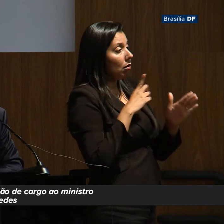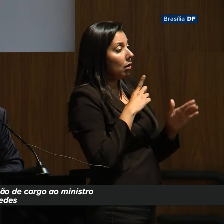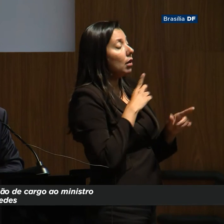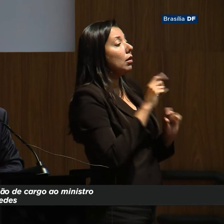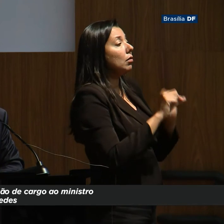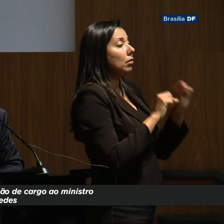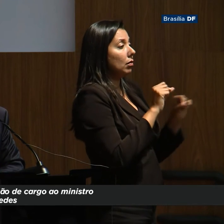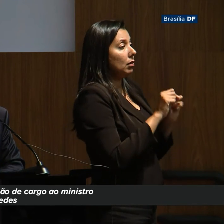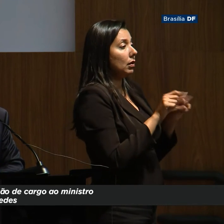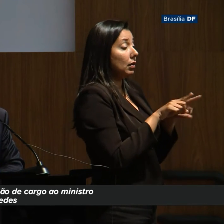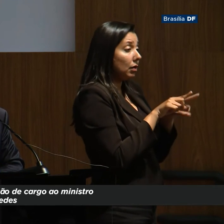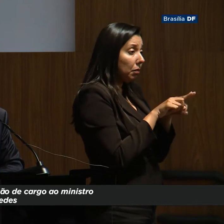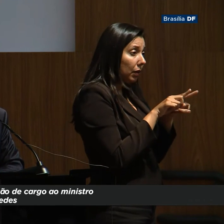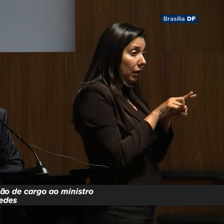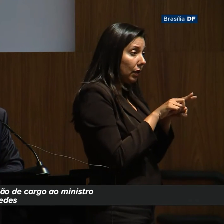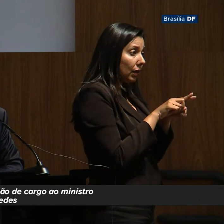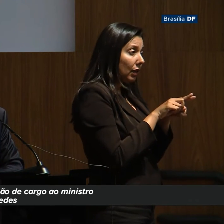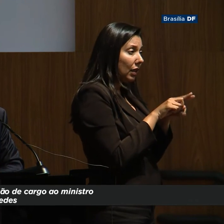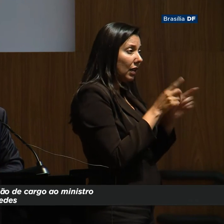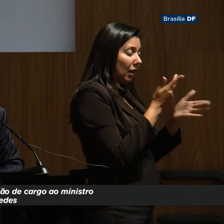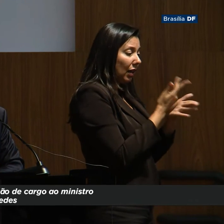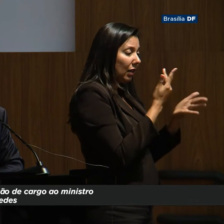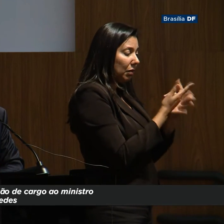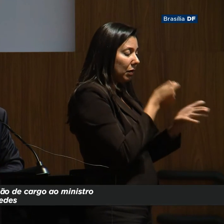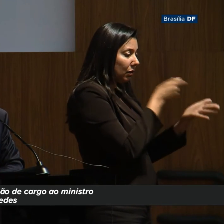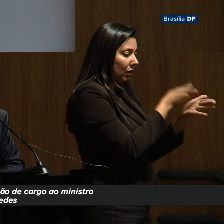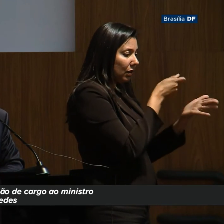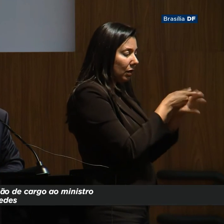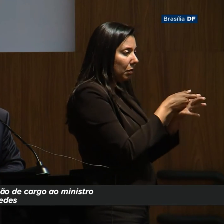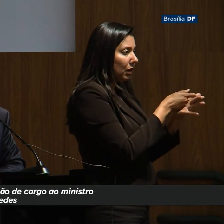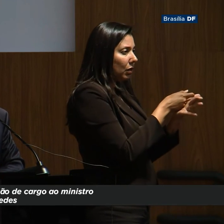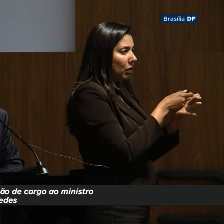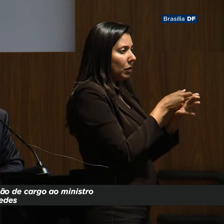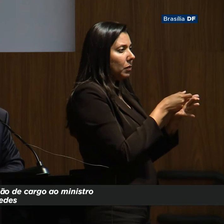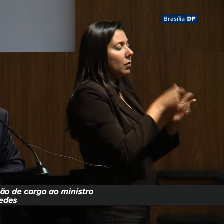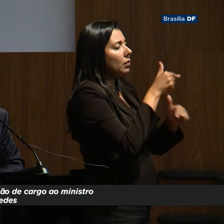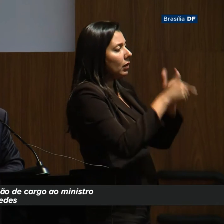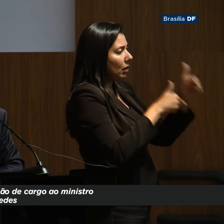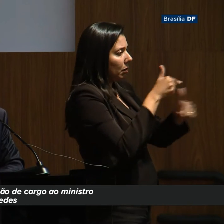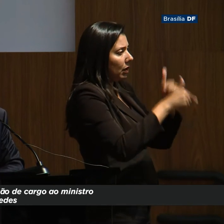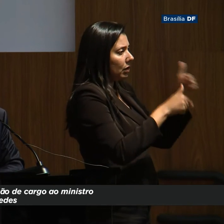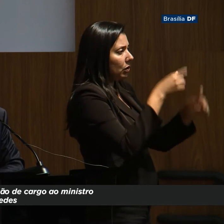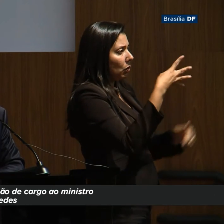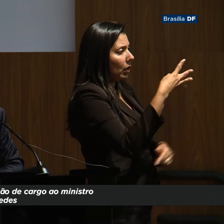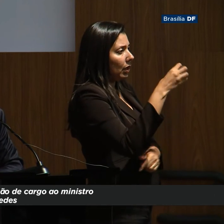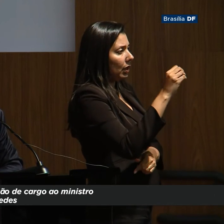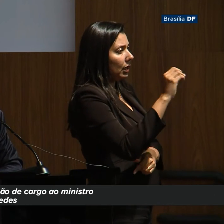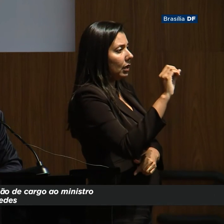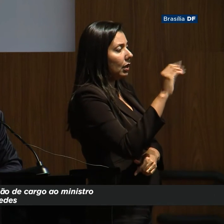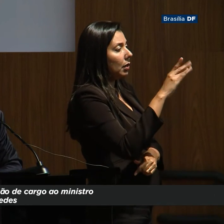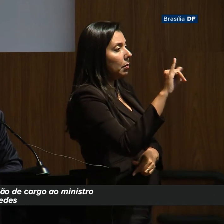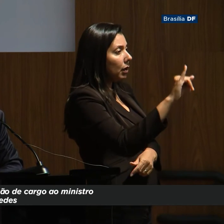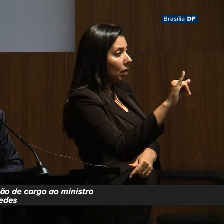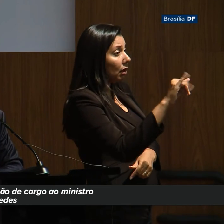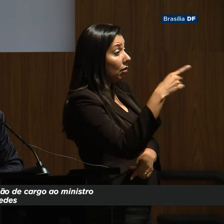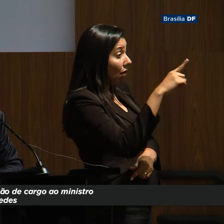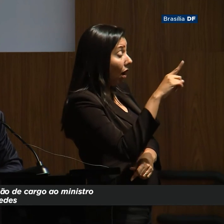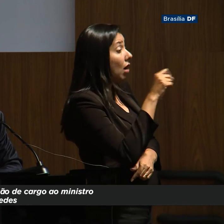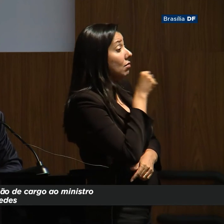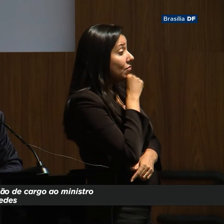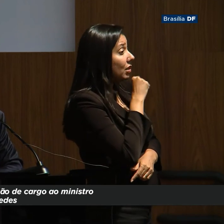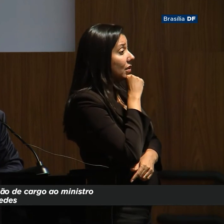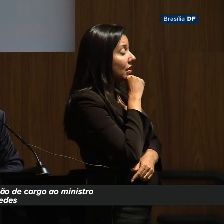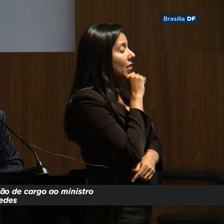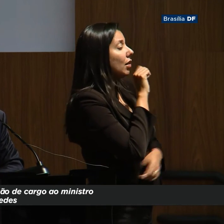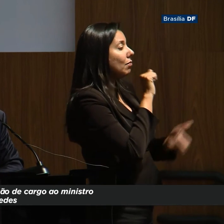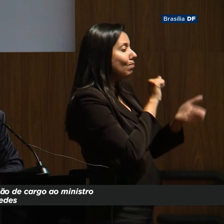bomba da forma inadequada de financiamento, encargos trabalhistas que produzem esses 40 milhões de brasileiros que vão envelhecer, vão